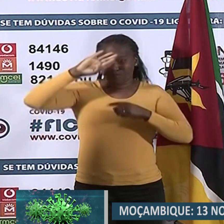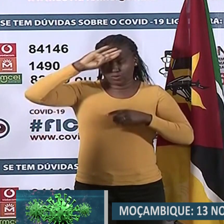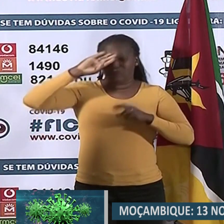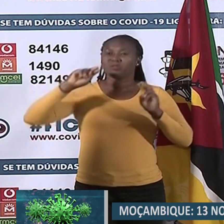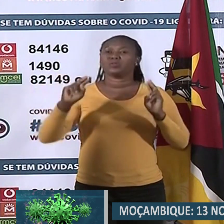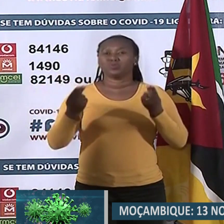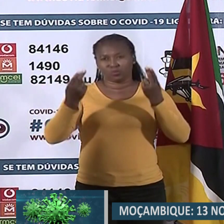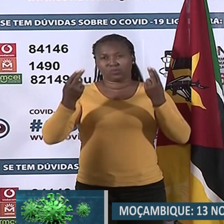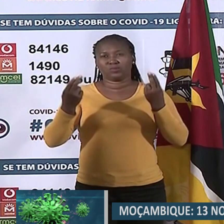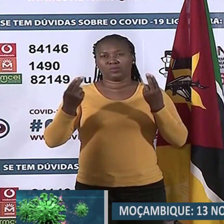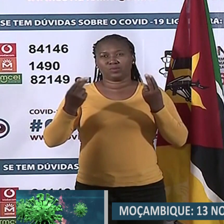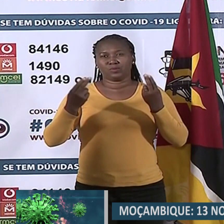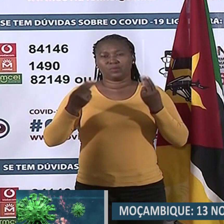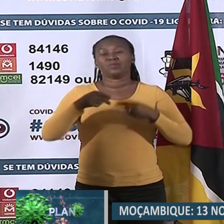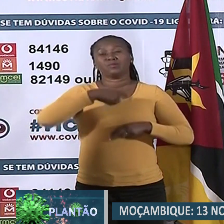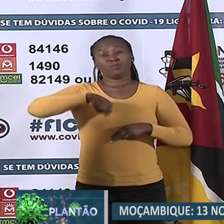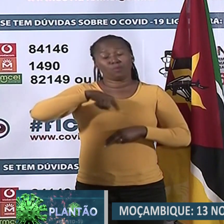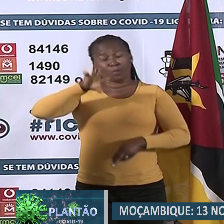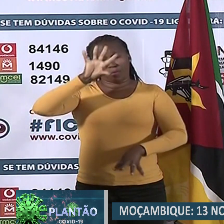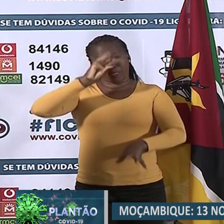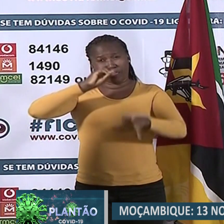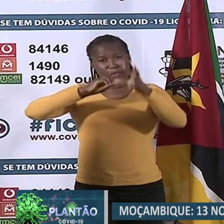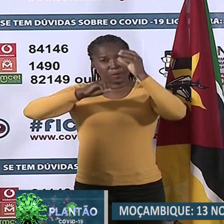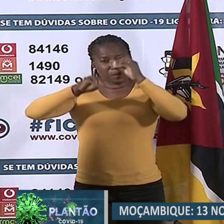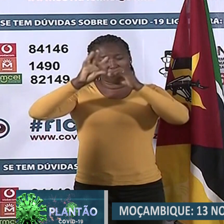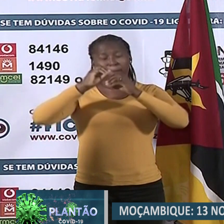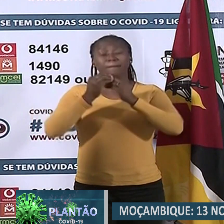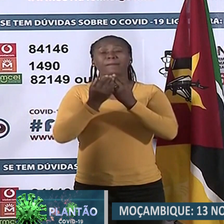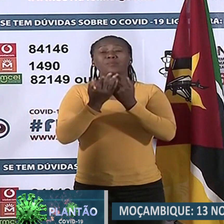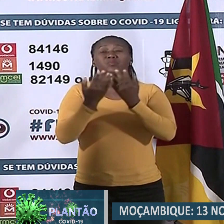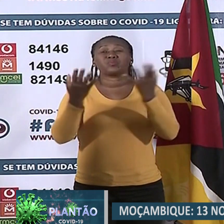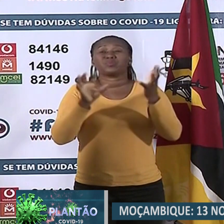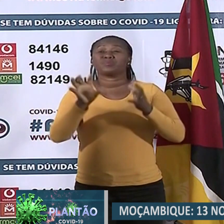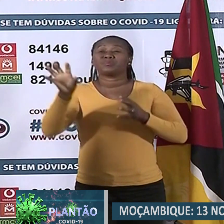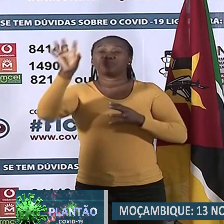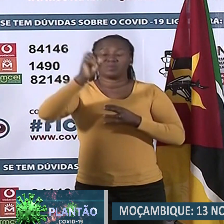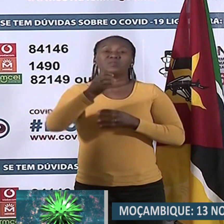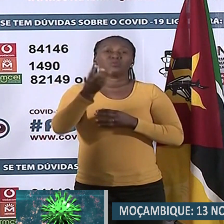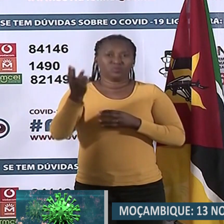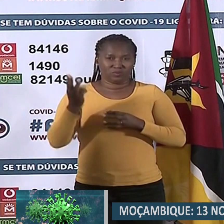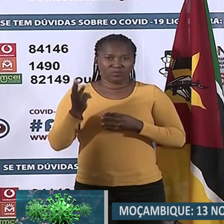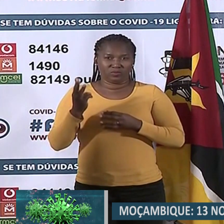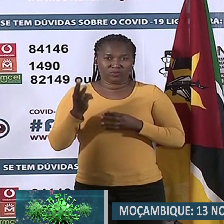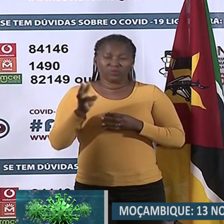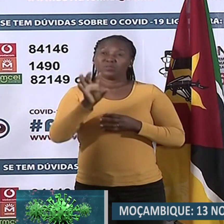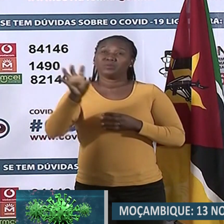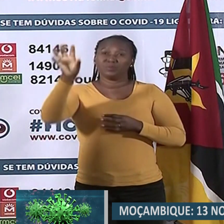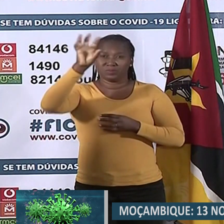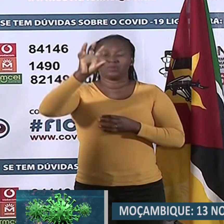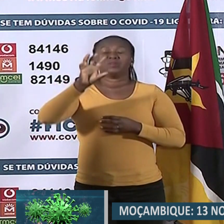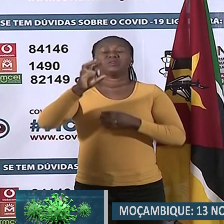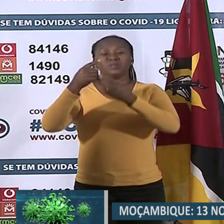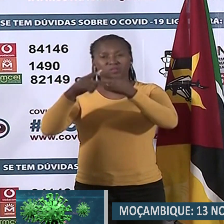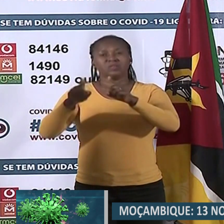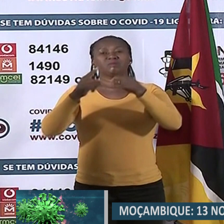Nós aprendemos muito do que aconteceu em outros países, mas são países com contextos completamente